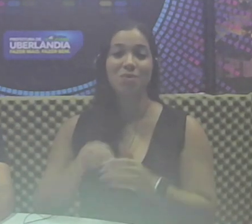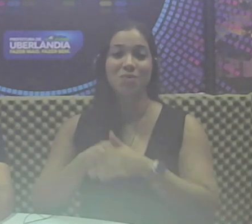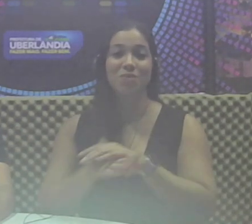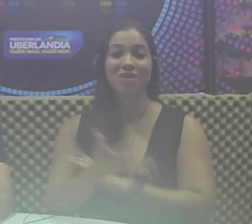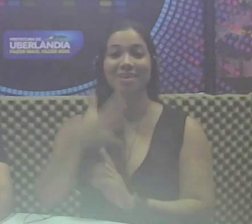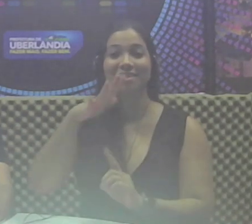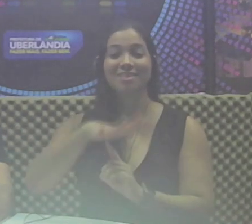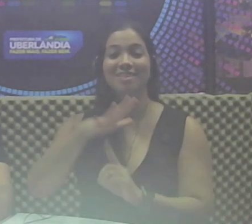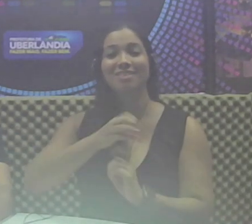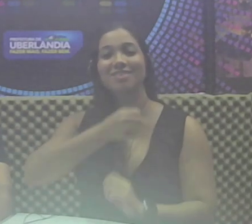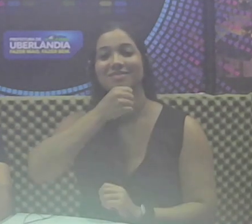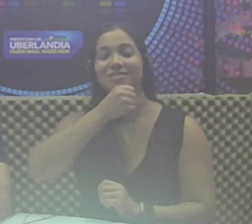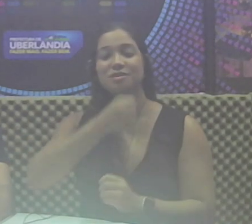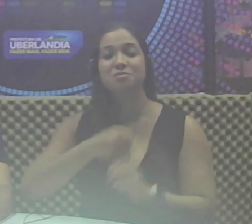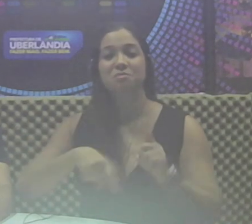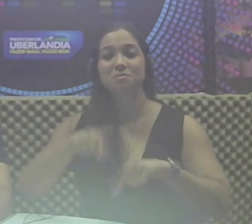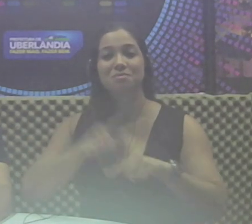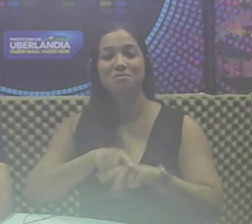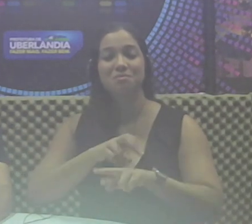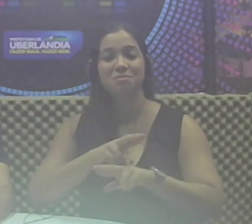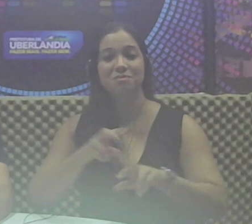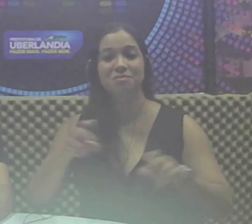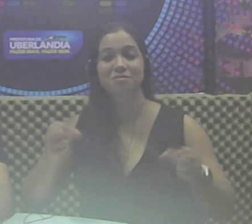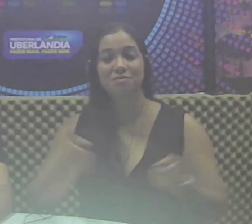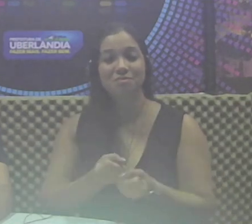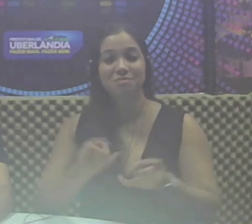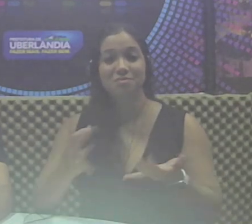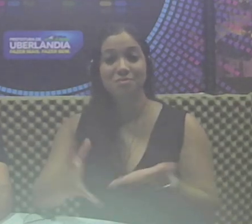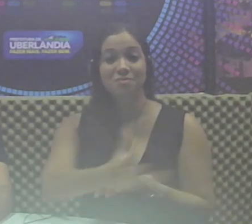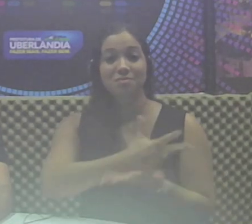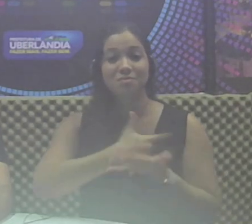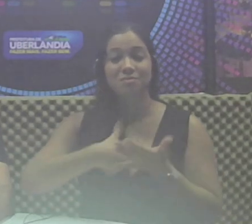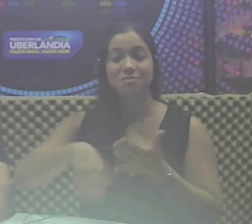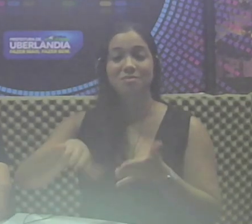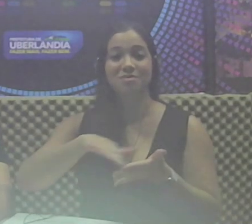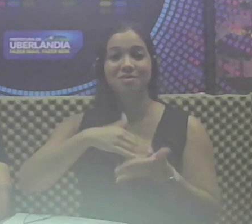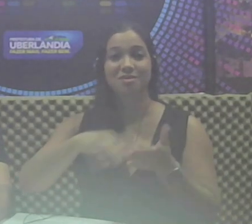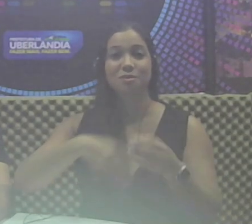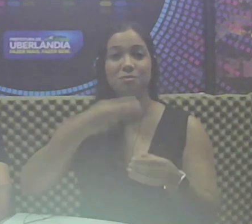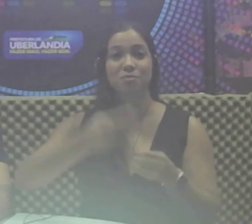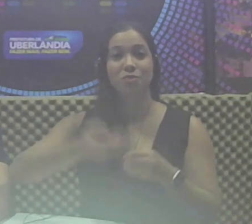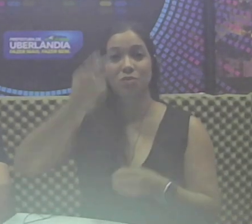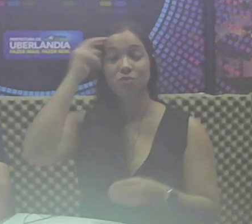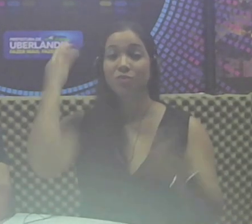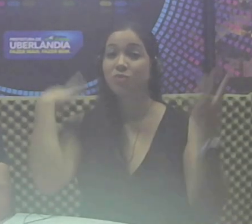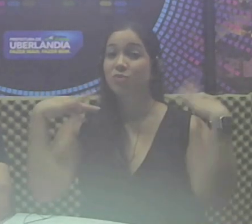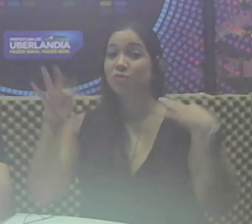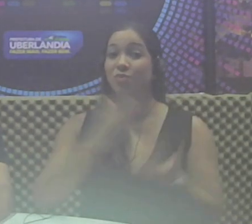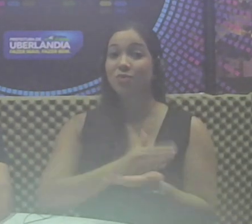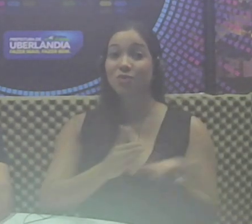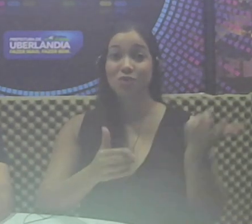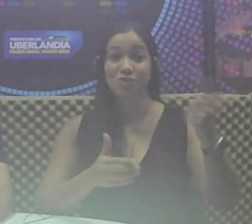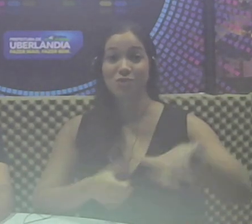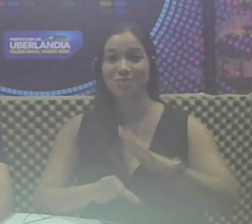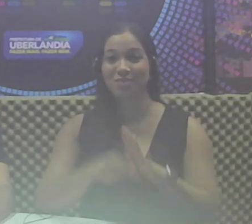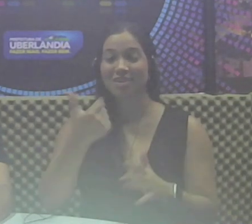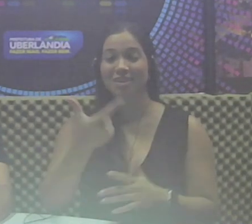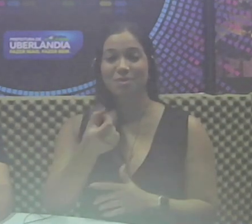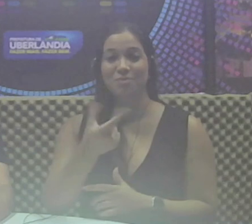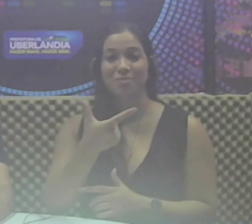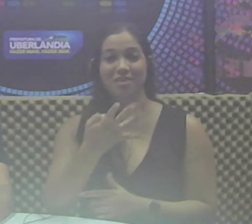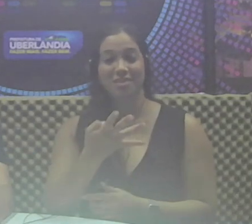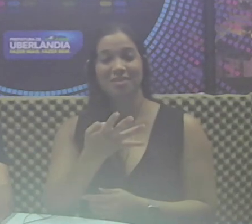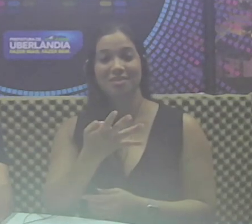de antiguidades e colecionismo, promovida pela Secretaria Municipal de Cultura e Turismo, está de volta. Na primeira edição de 2024,